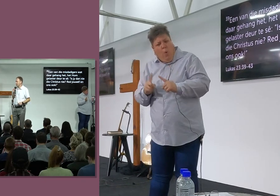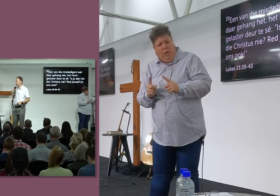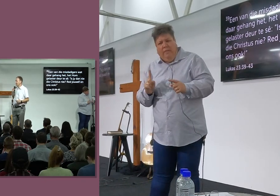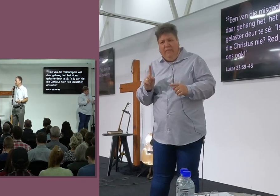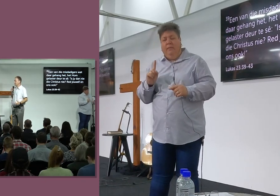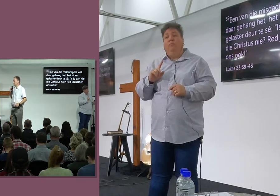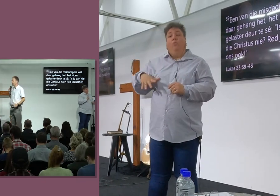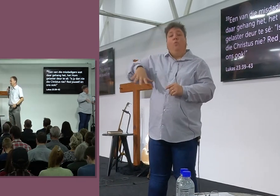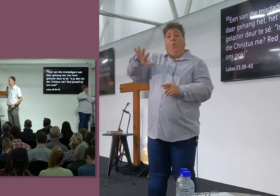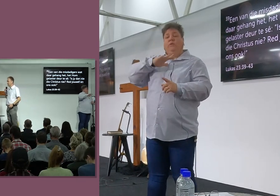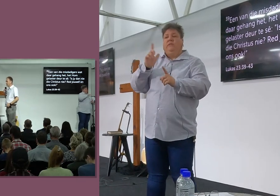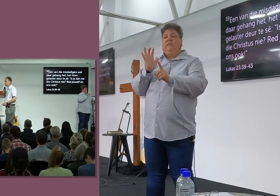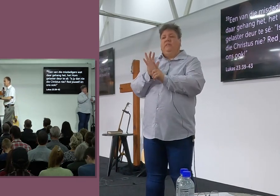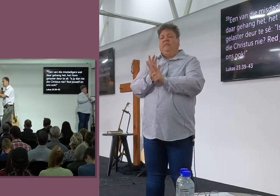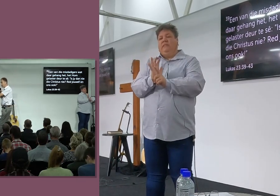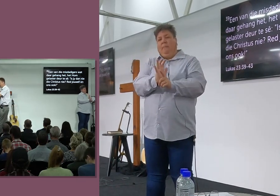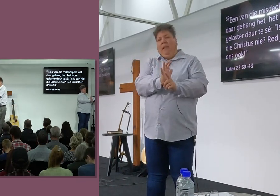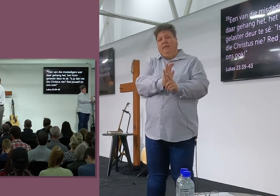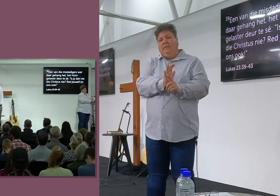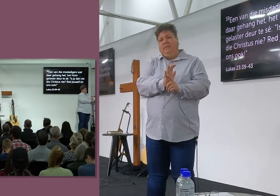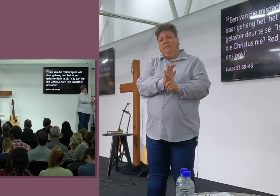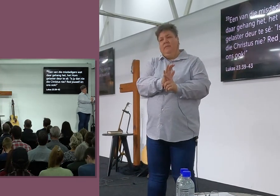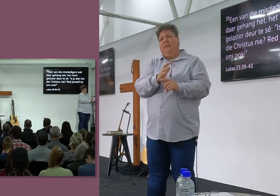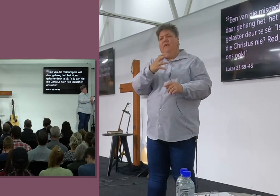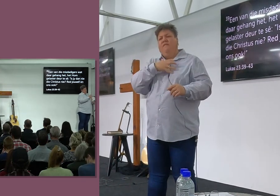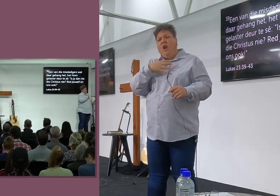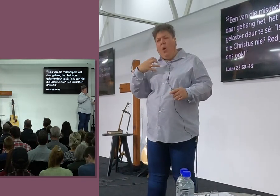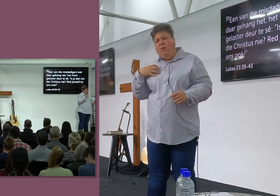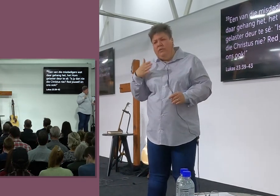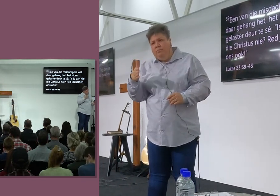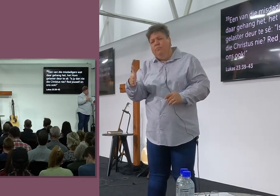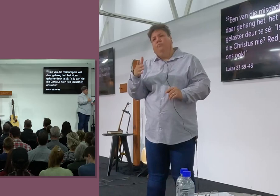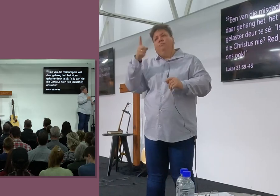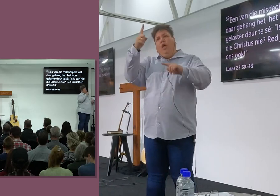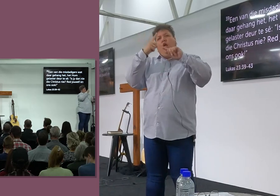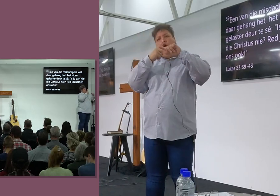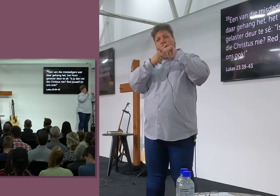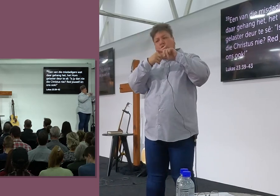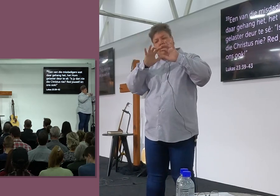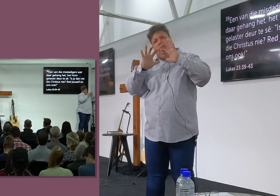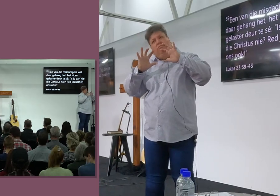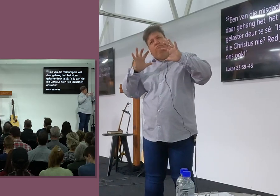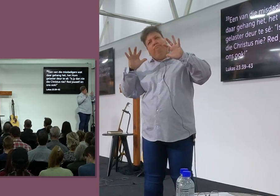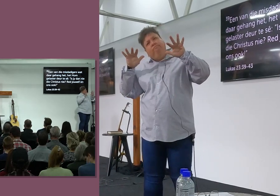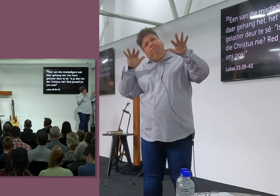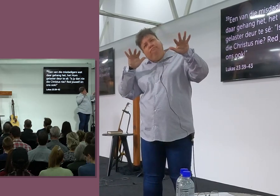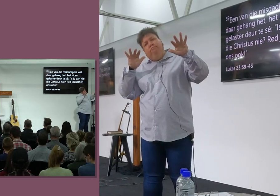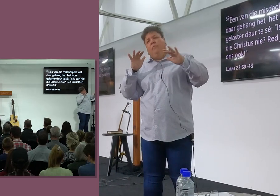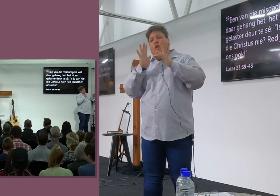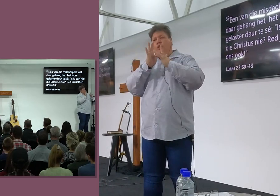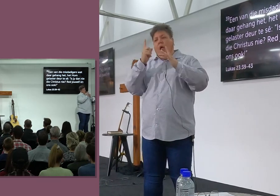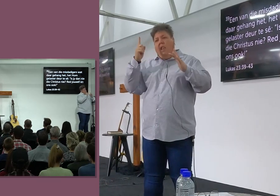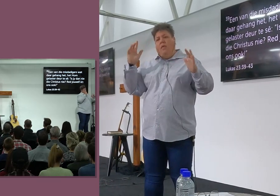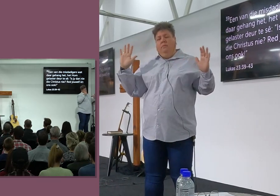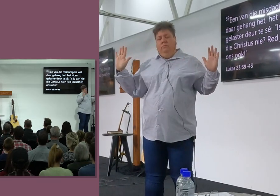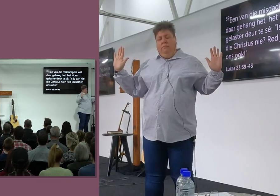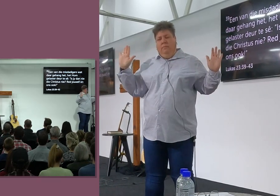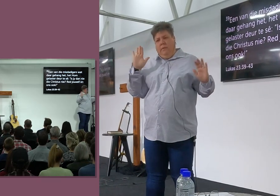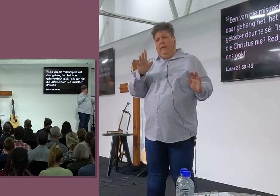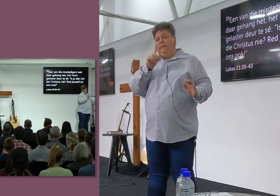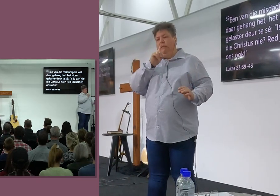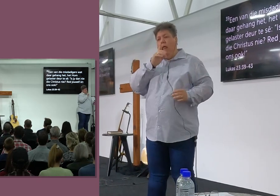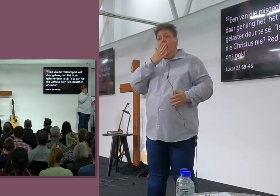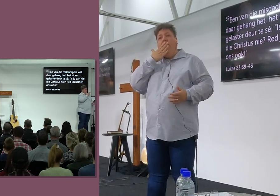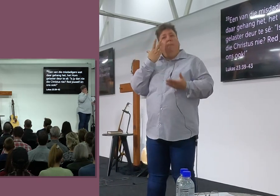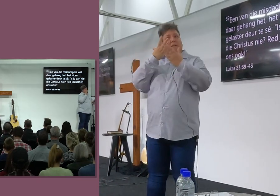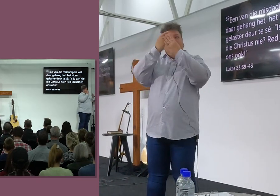disciples, Want hulle het gevlug, Ons lees die vrouwens was daar gewees, Hulle het by die kruis blij staan, En Jesus hang alleen, En as niemand